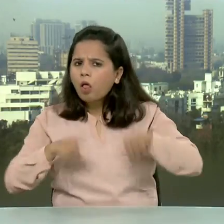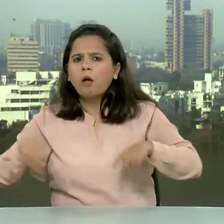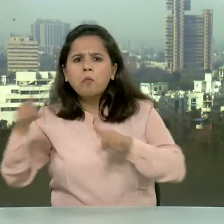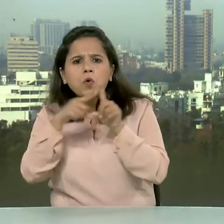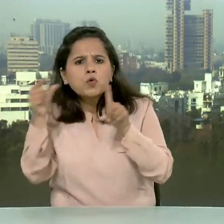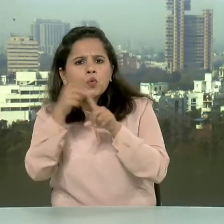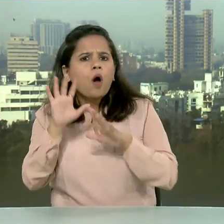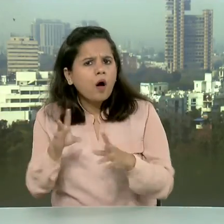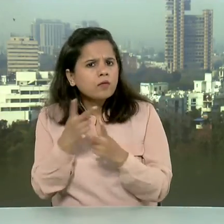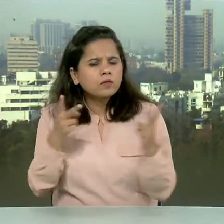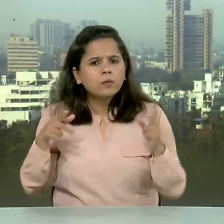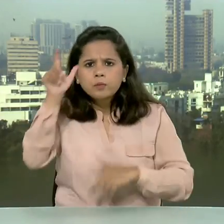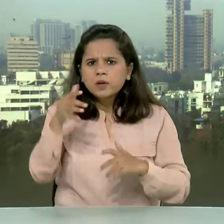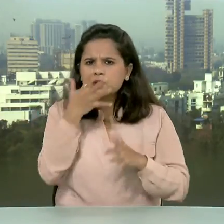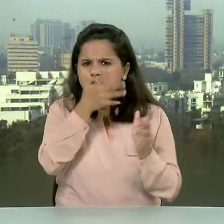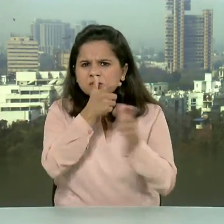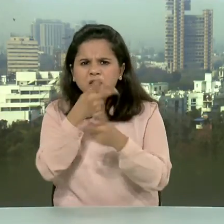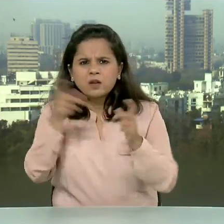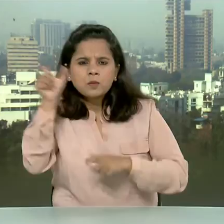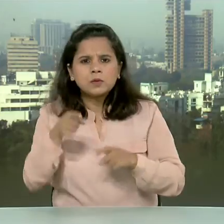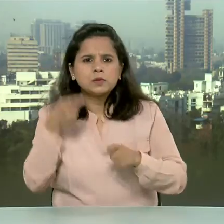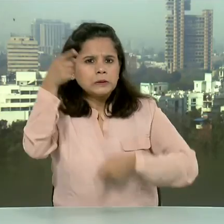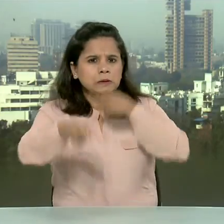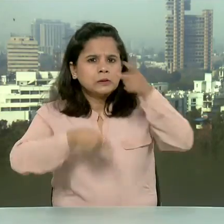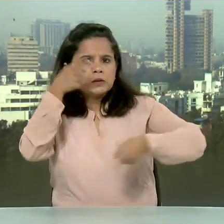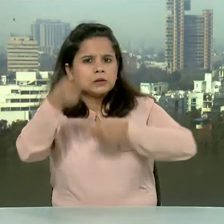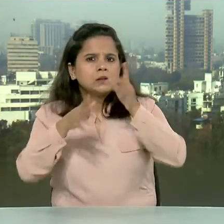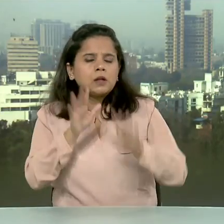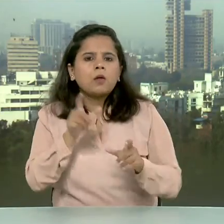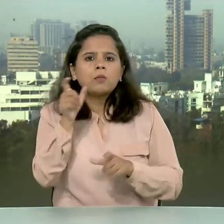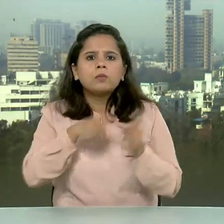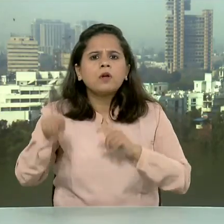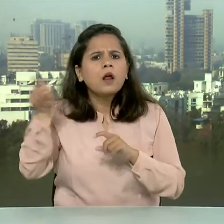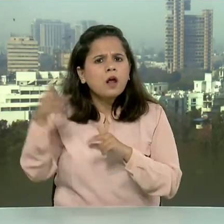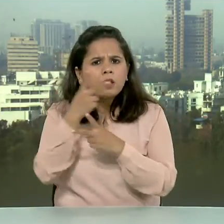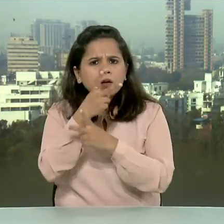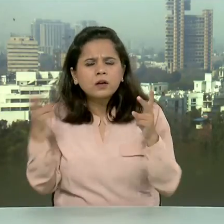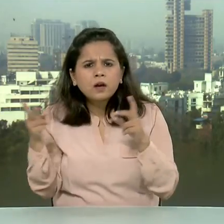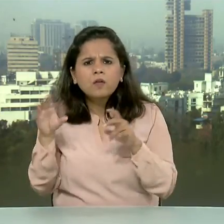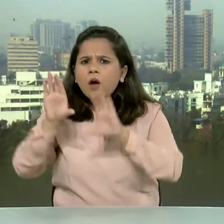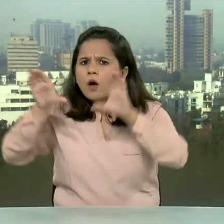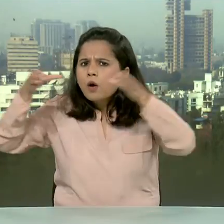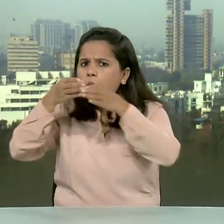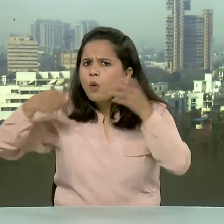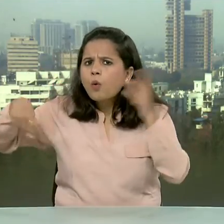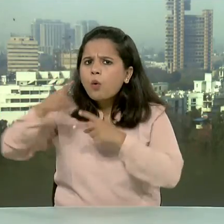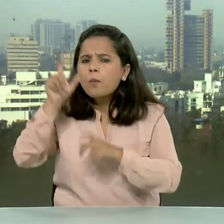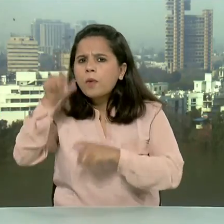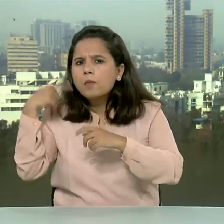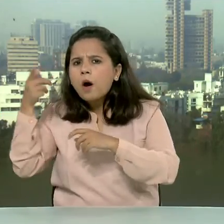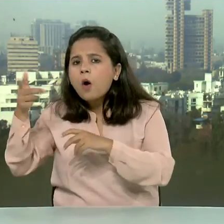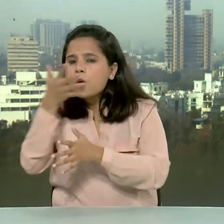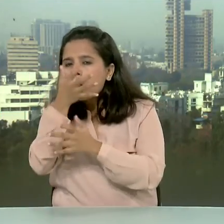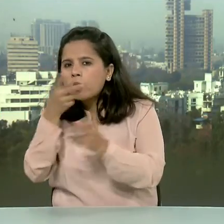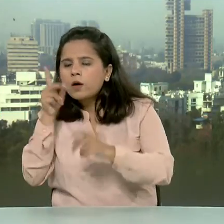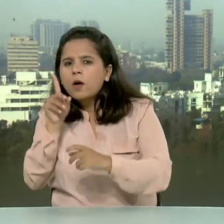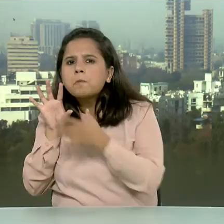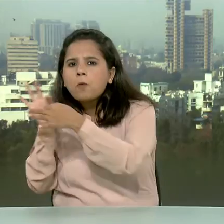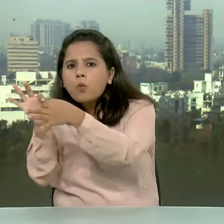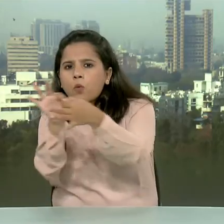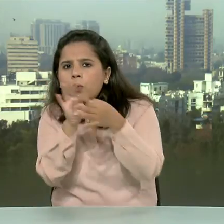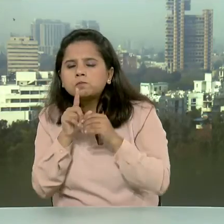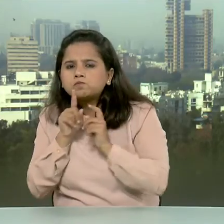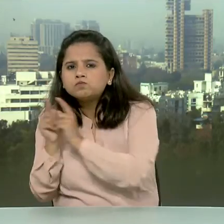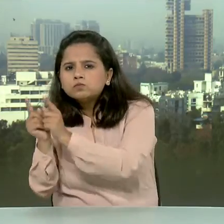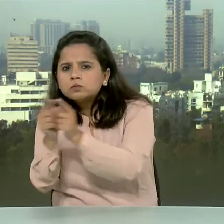और लोगों में आतंग तथा धहशत पहला रहे हैं ये समू अन्य गैर कानूनी संगठनों के साथ ताल मिल बढ़ा रहा है और